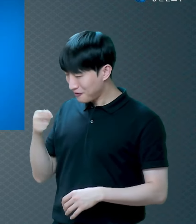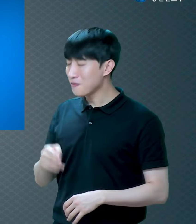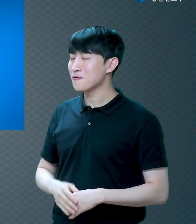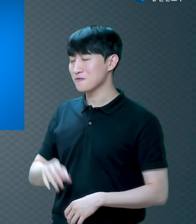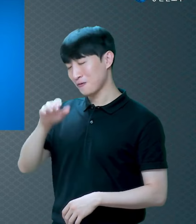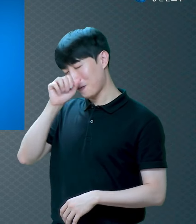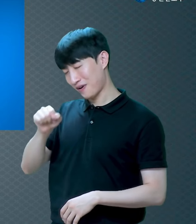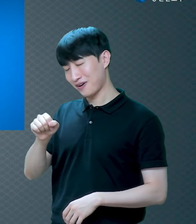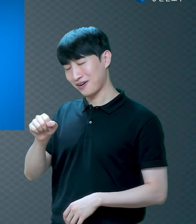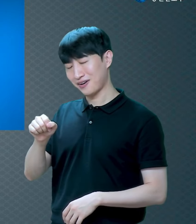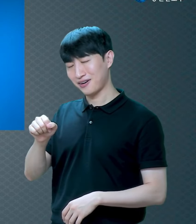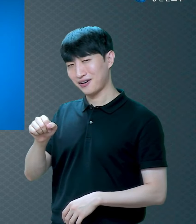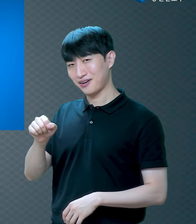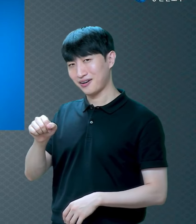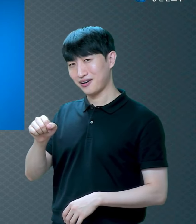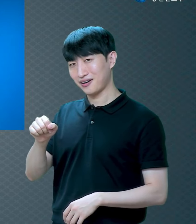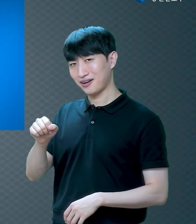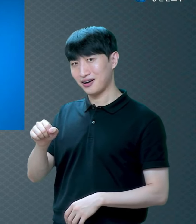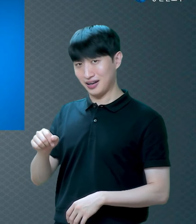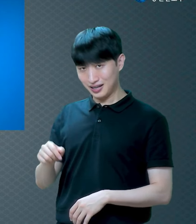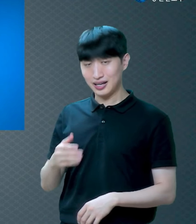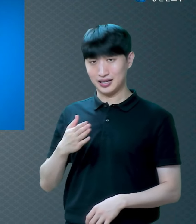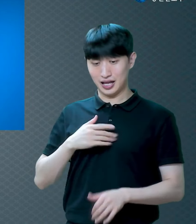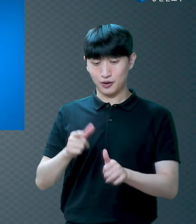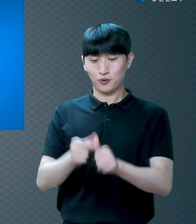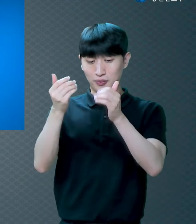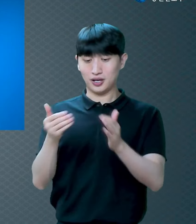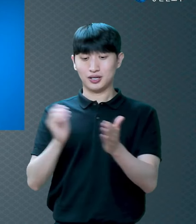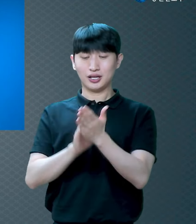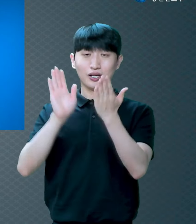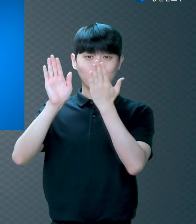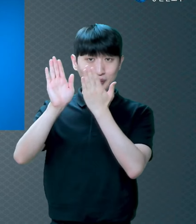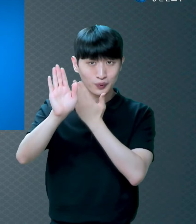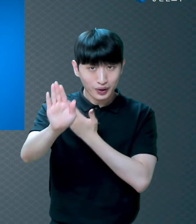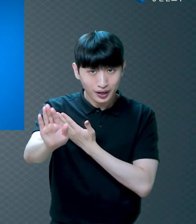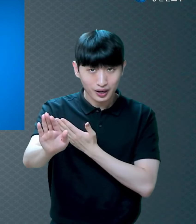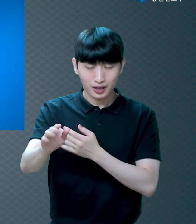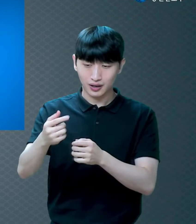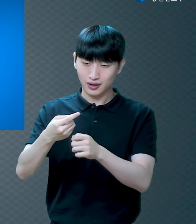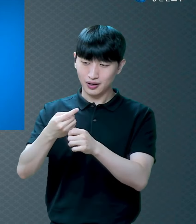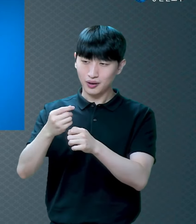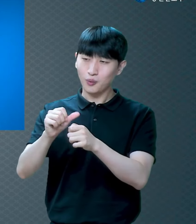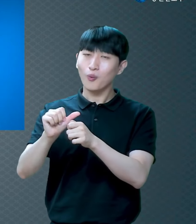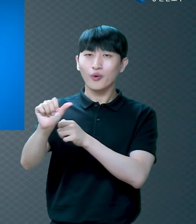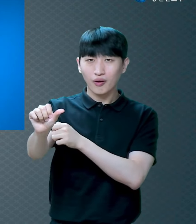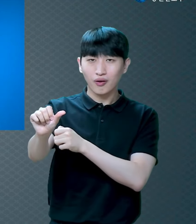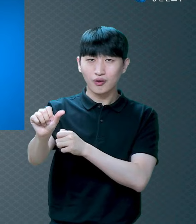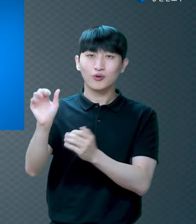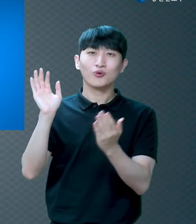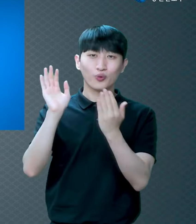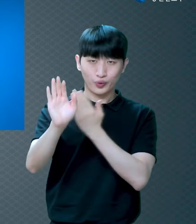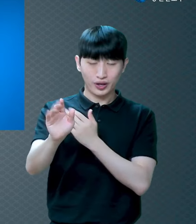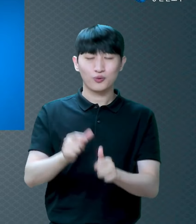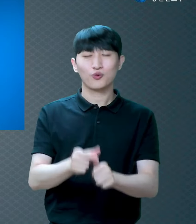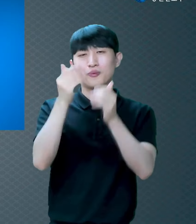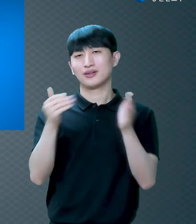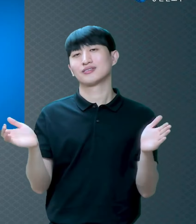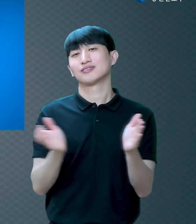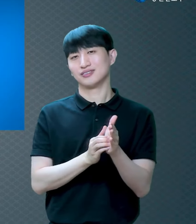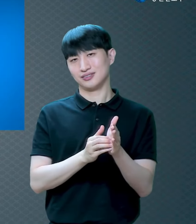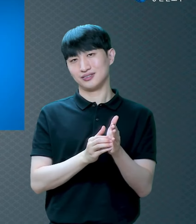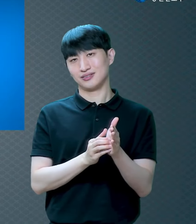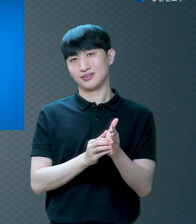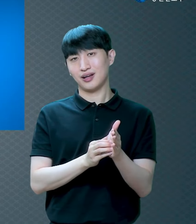그렇게 싫어하셨던 분이 산신제까지 지내셨던 분이 불교에 그렇게